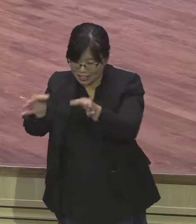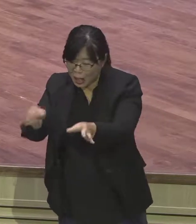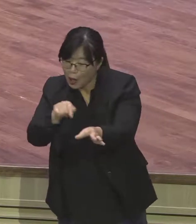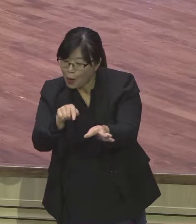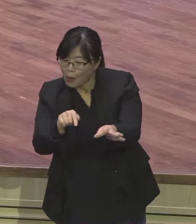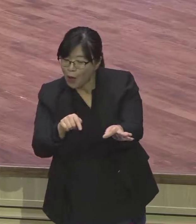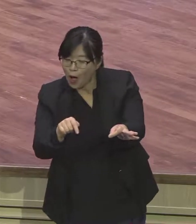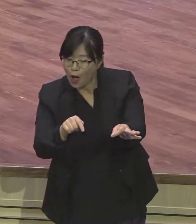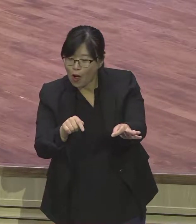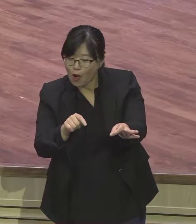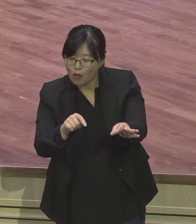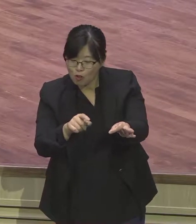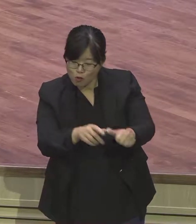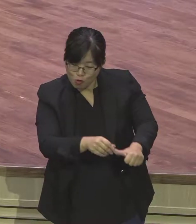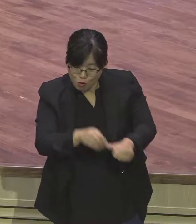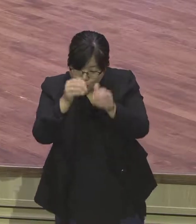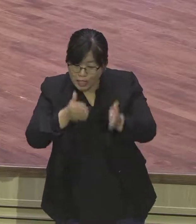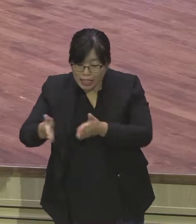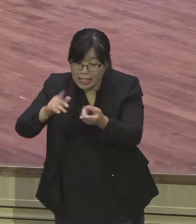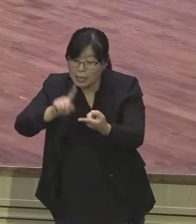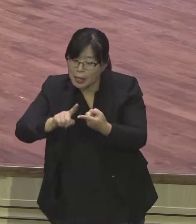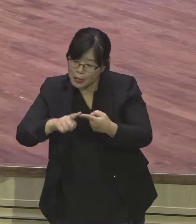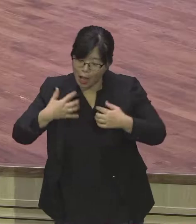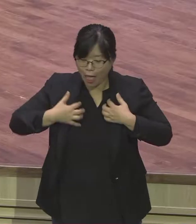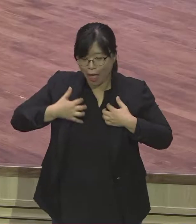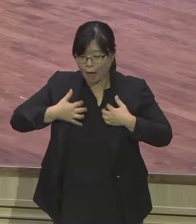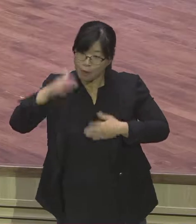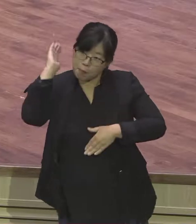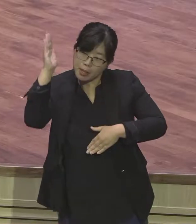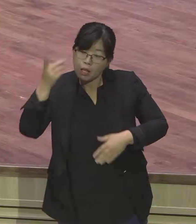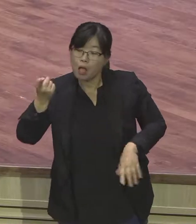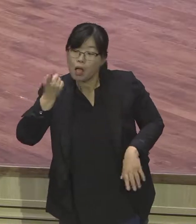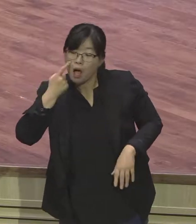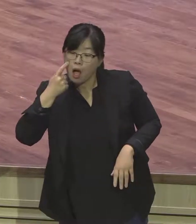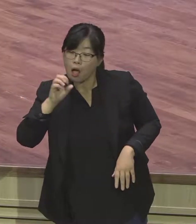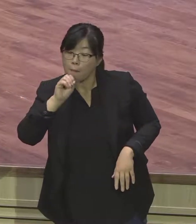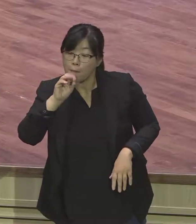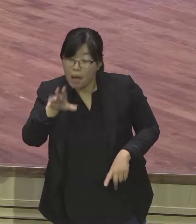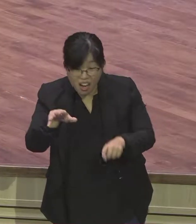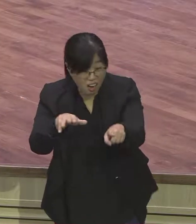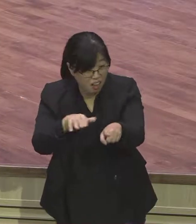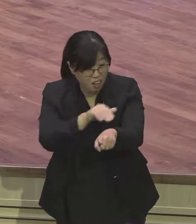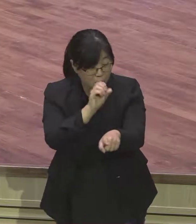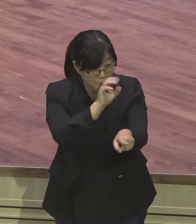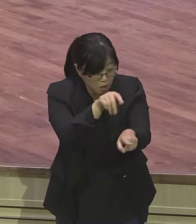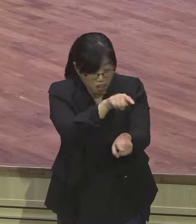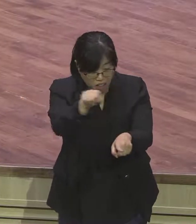어느 정도냐? 대부분이에요. 영전 메시지 못해. 그러면 설교합니다.